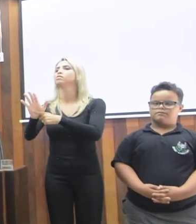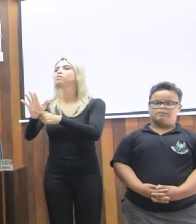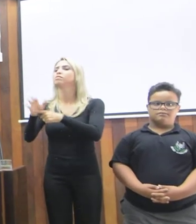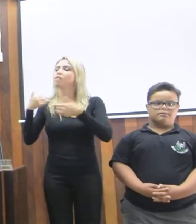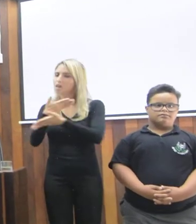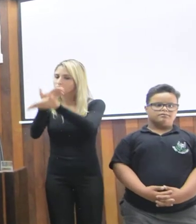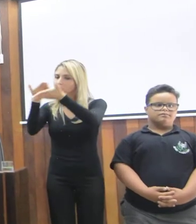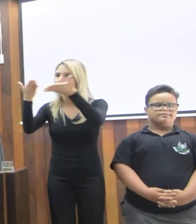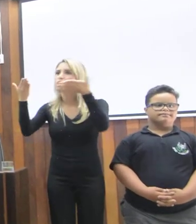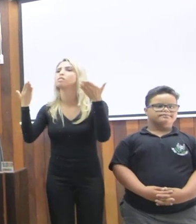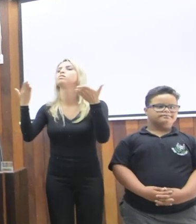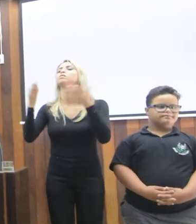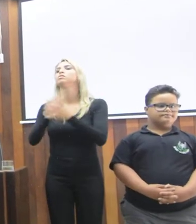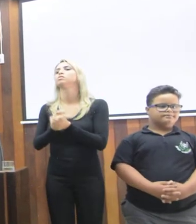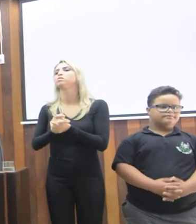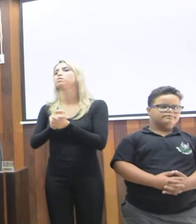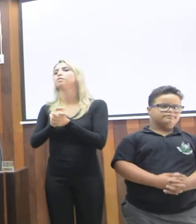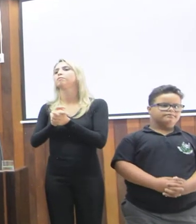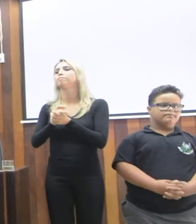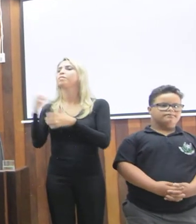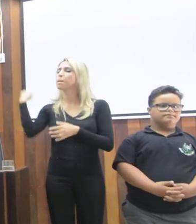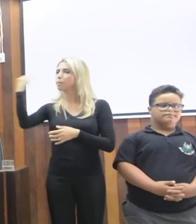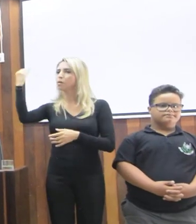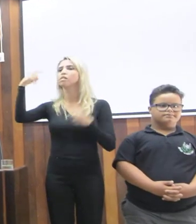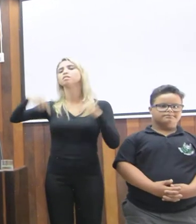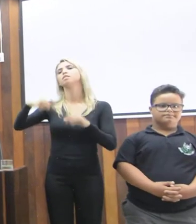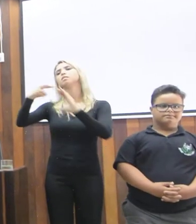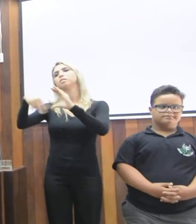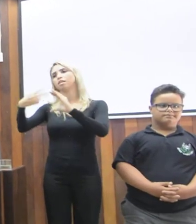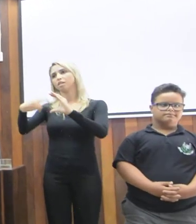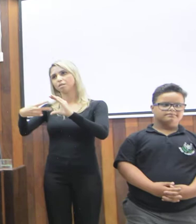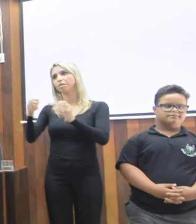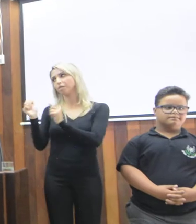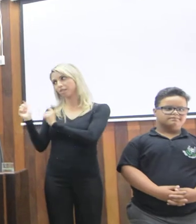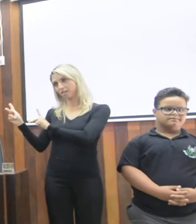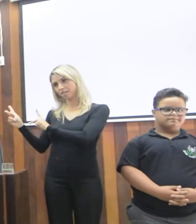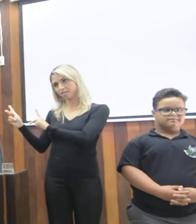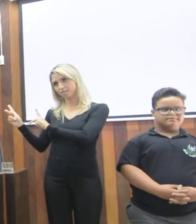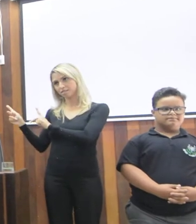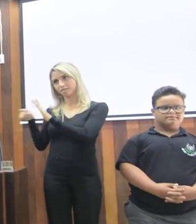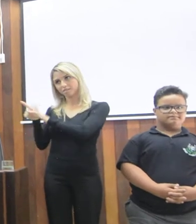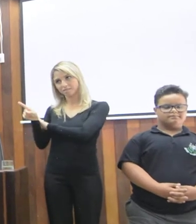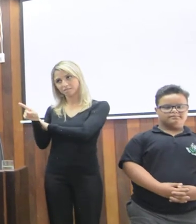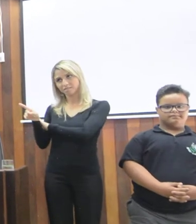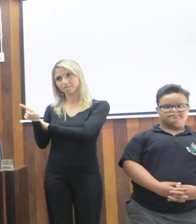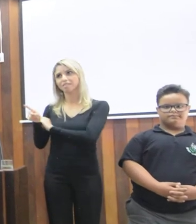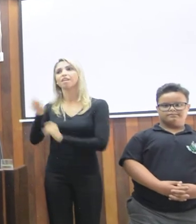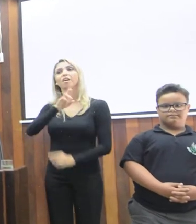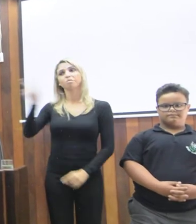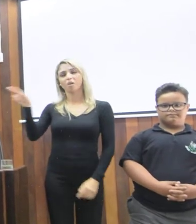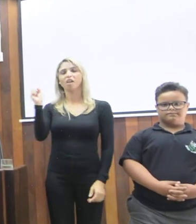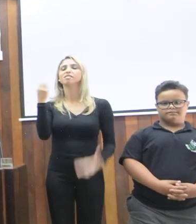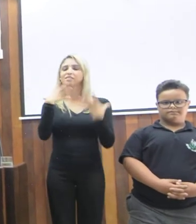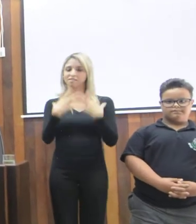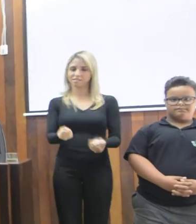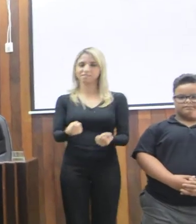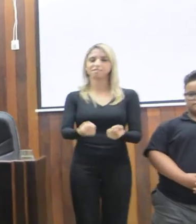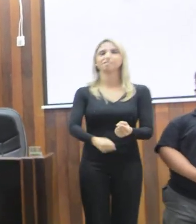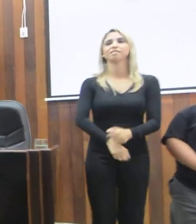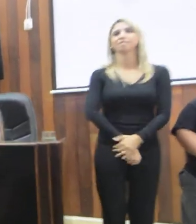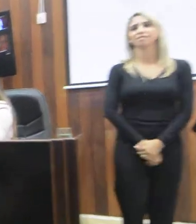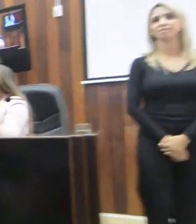para as pessoas e um agradecimento muito grande para essa casa. Está feito? Obrigado. Assim. Obrigado.